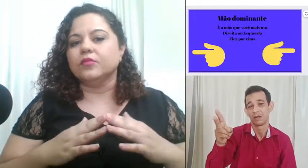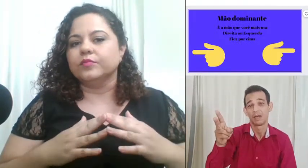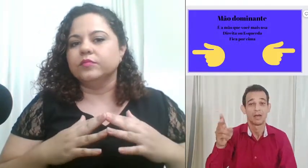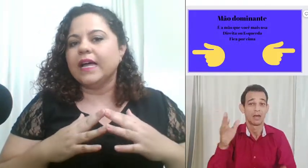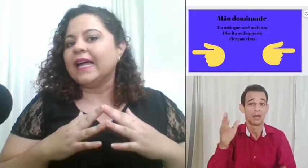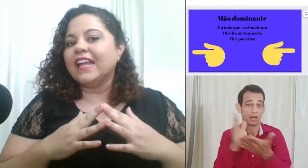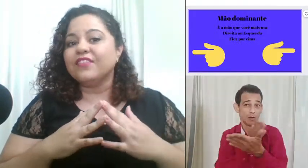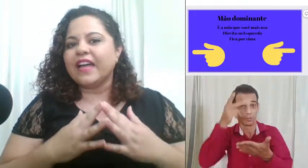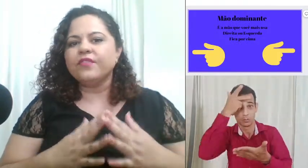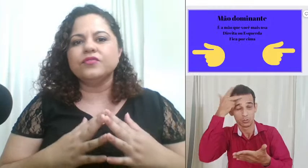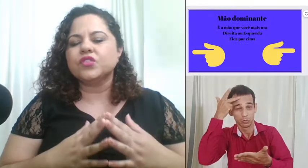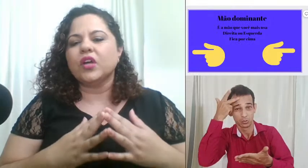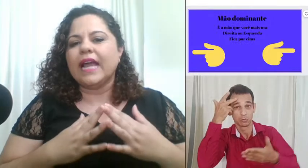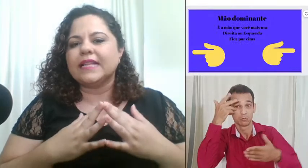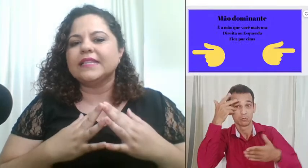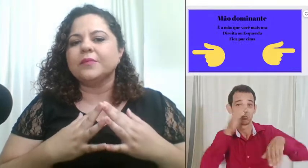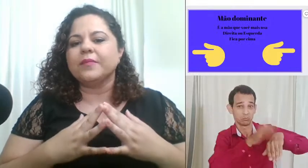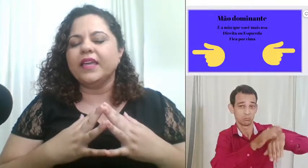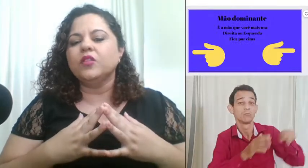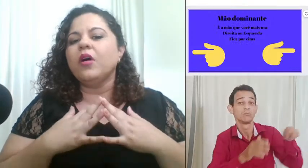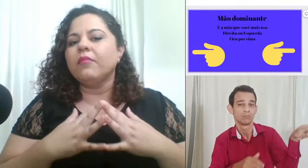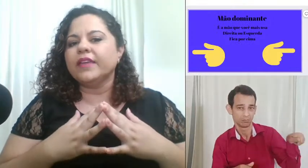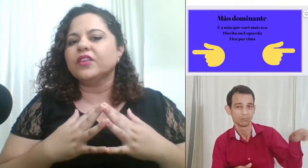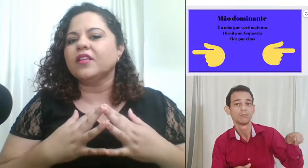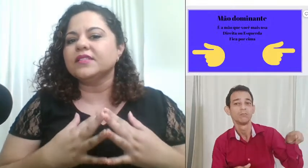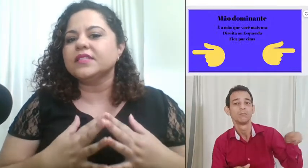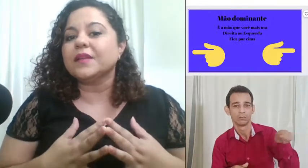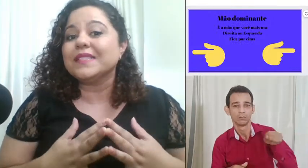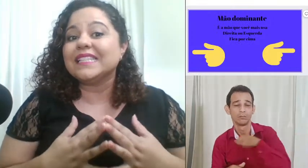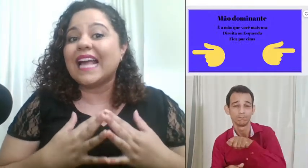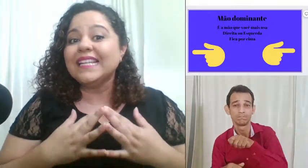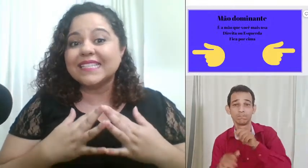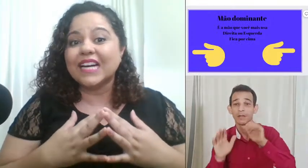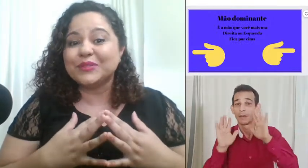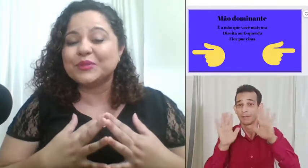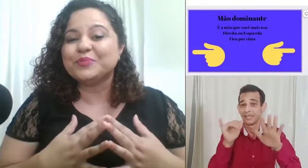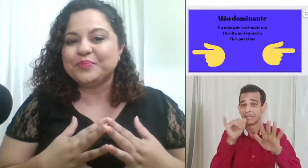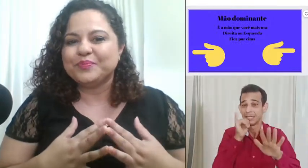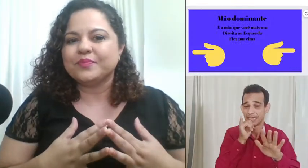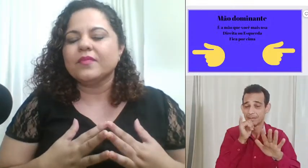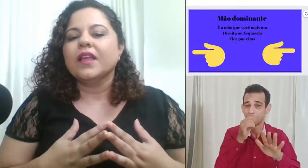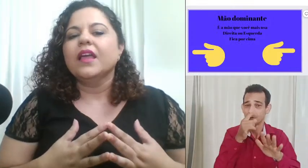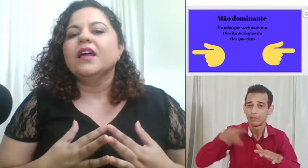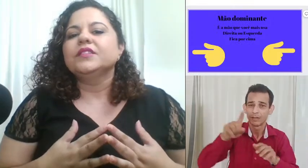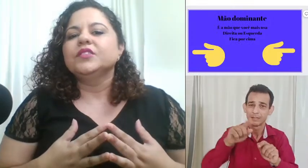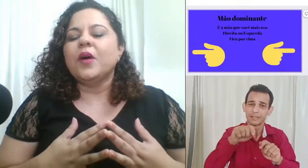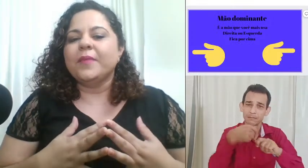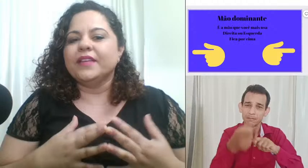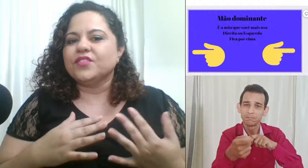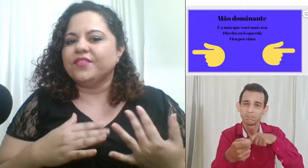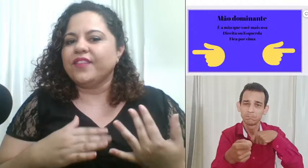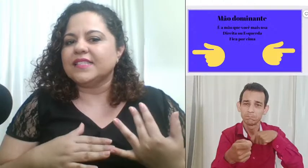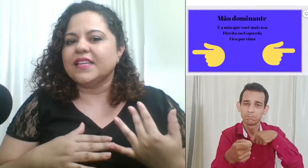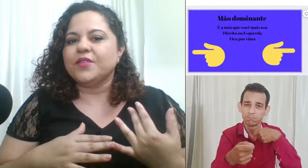ela vai funcionar também no momento que nós estamos sinalizando no momento de fazer o